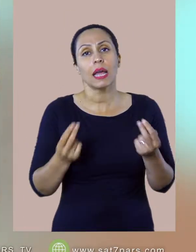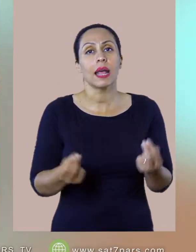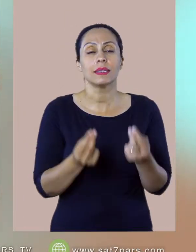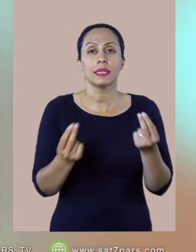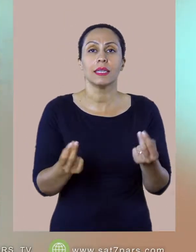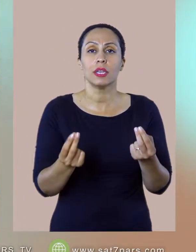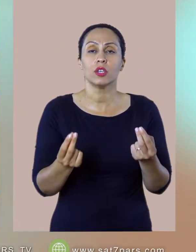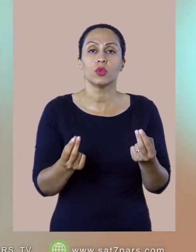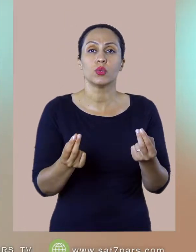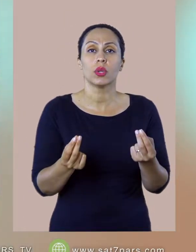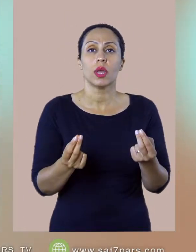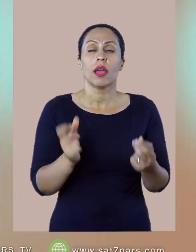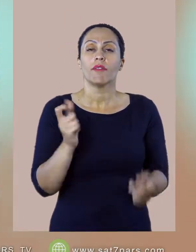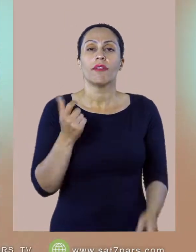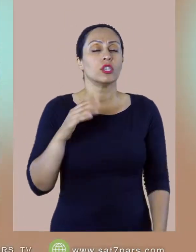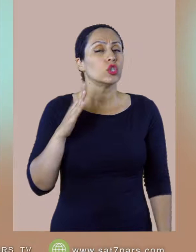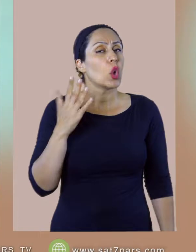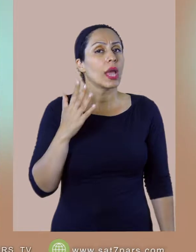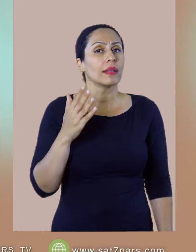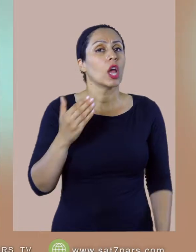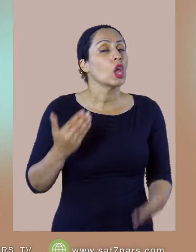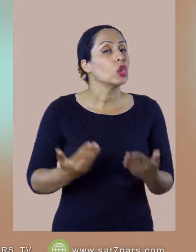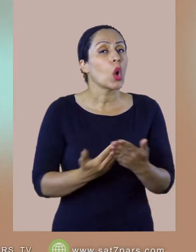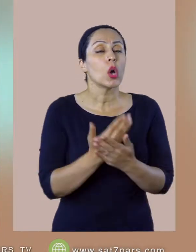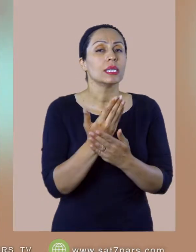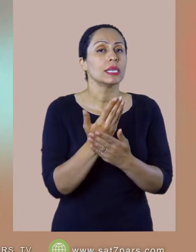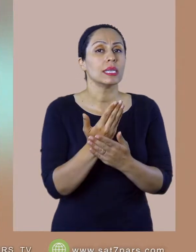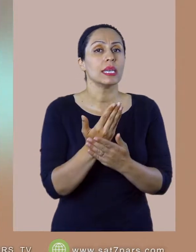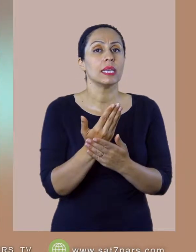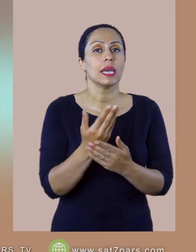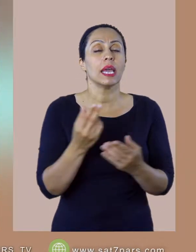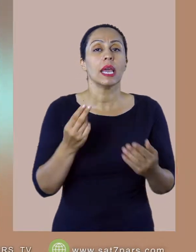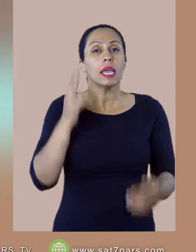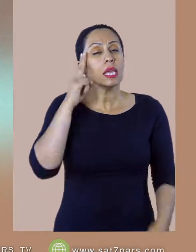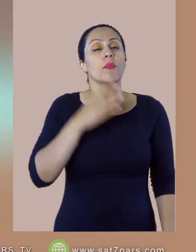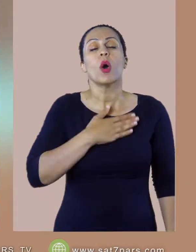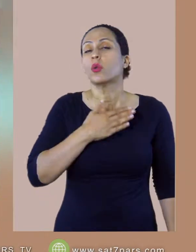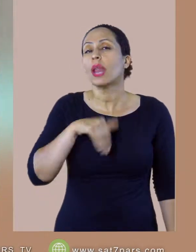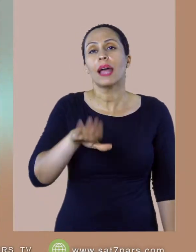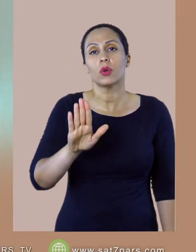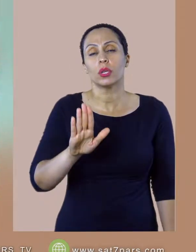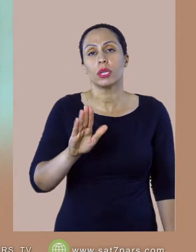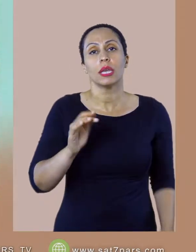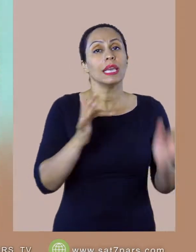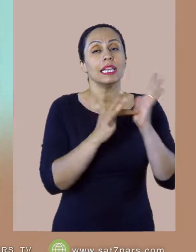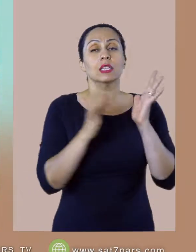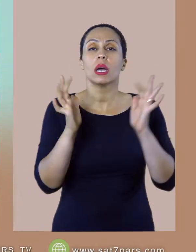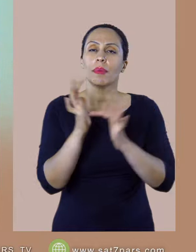روحانی شاید اون تازگی رو دیگه نداری ایسای مسیح میگه بیا